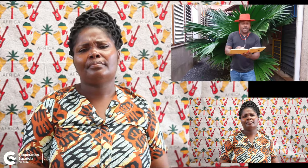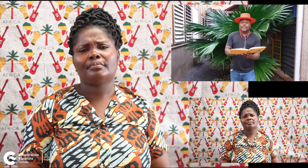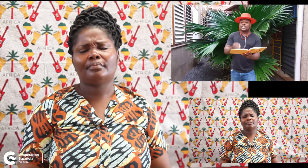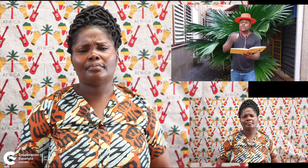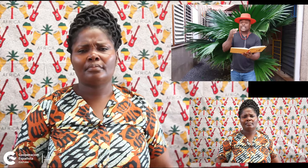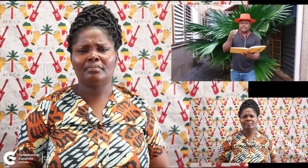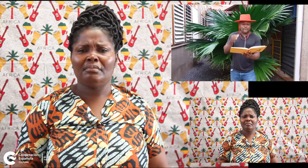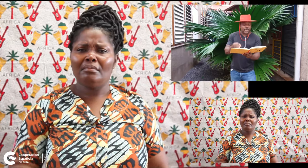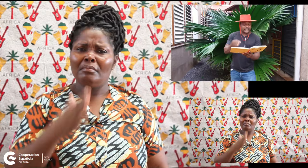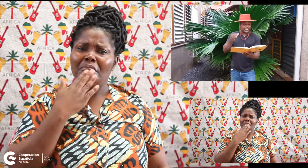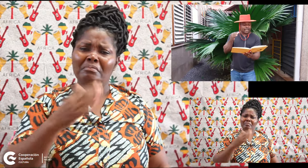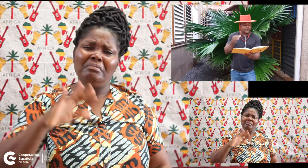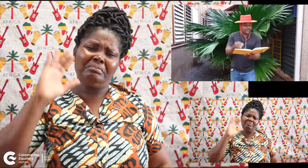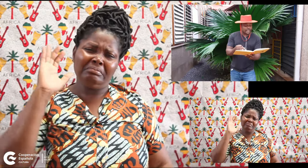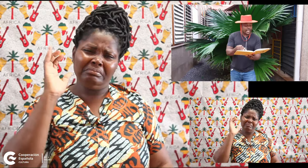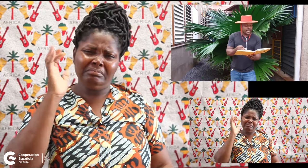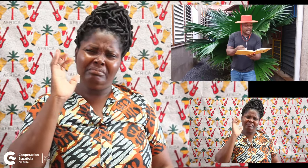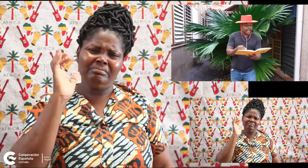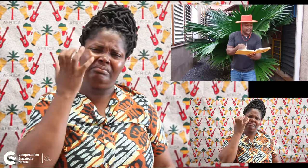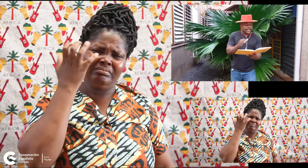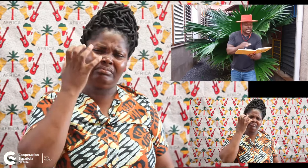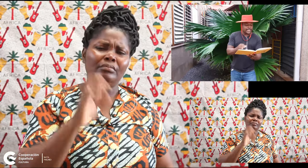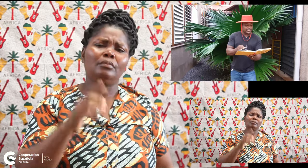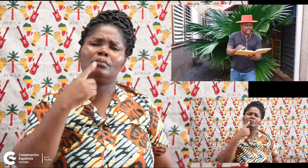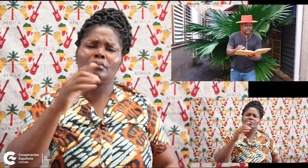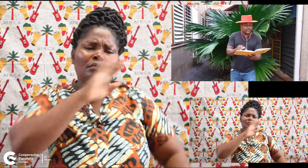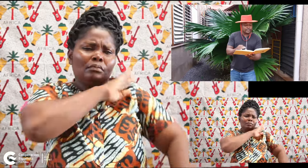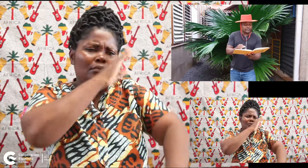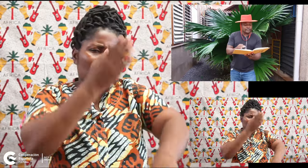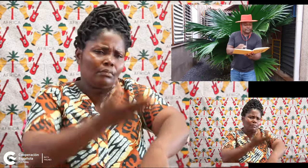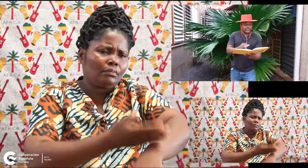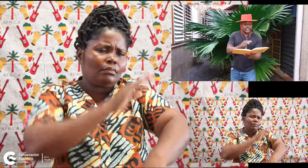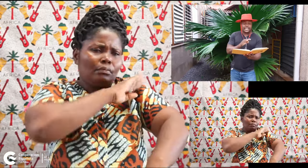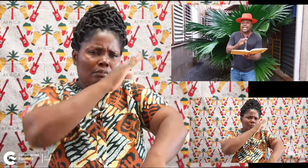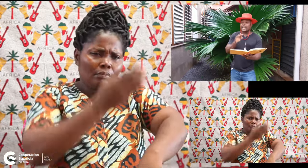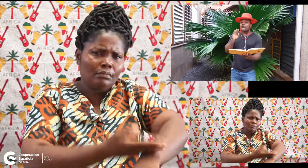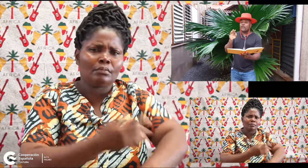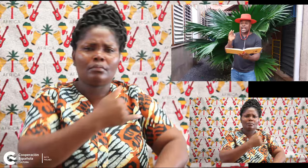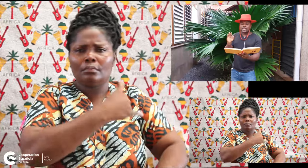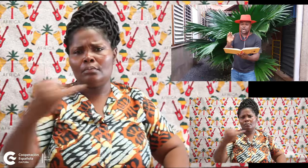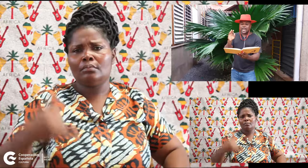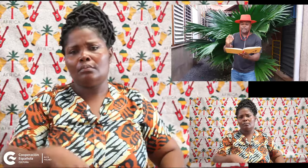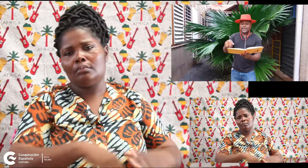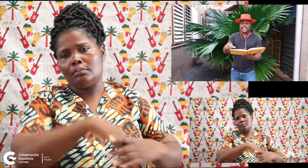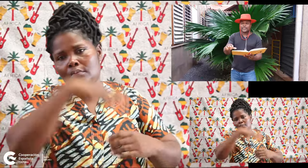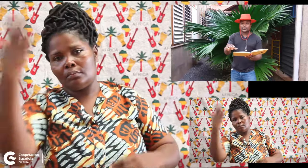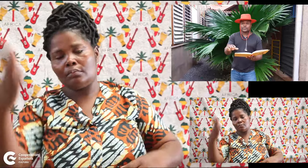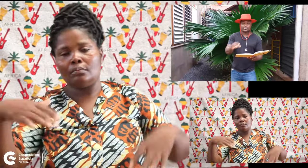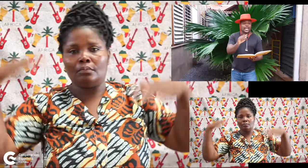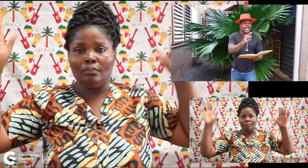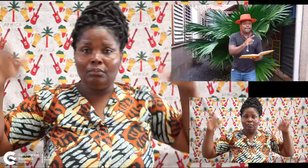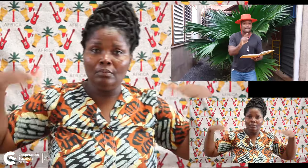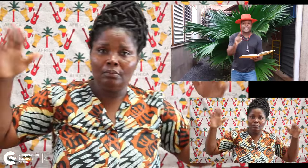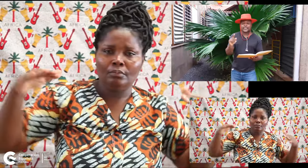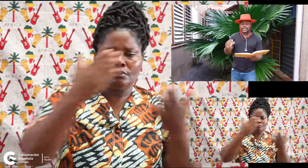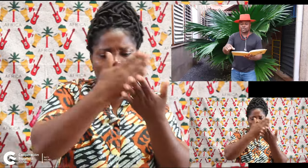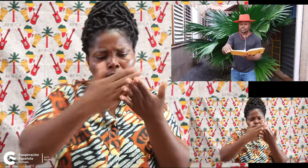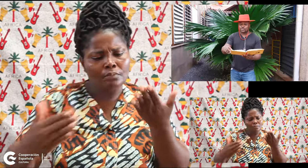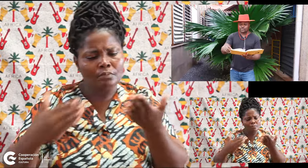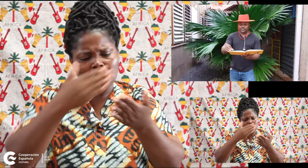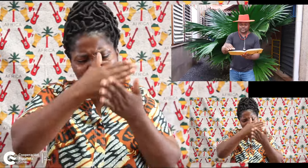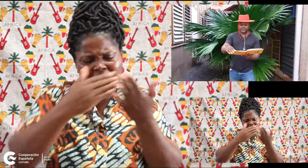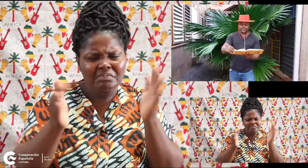Me chilló tan fuerte, tan fuerte, que casi salí volando en pedazos, en